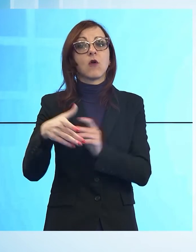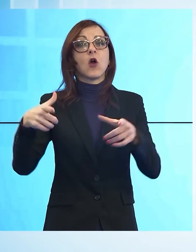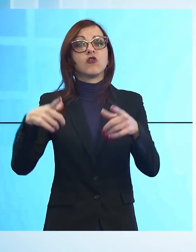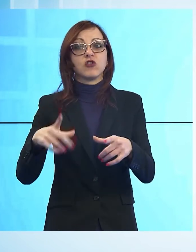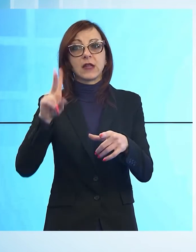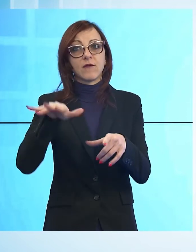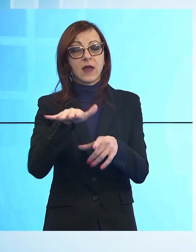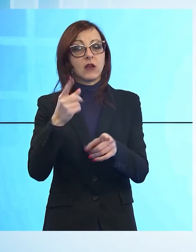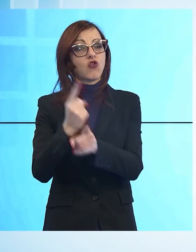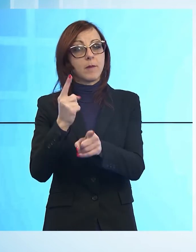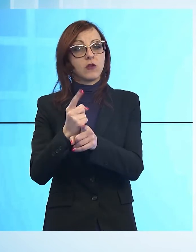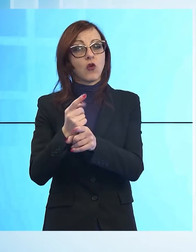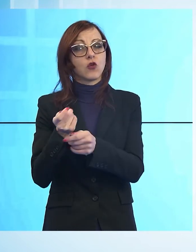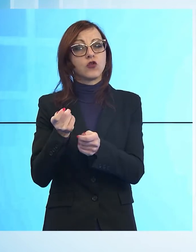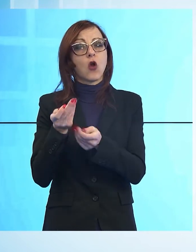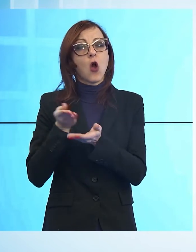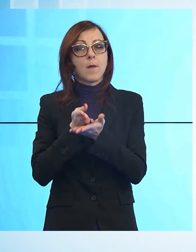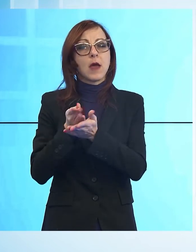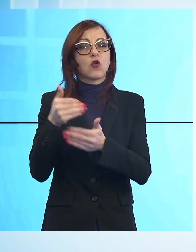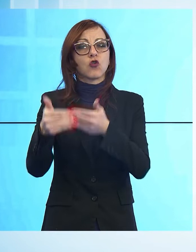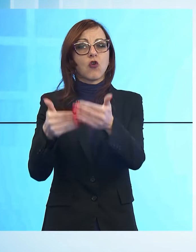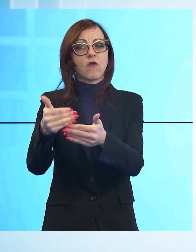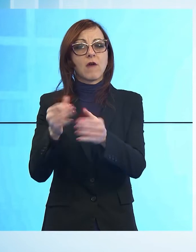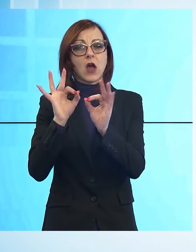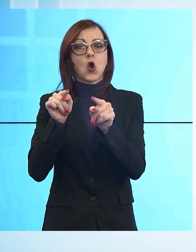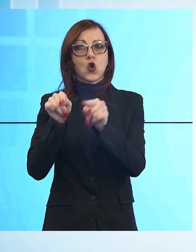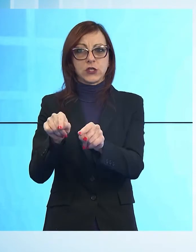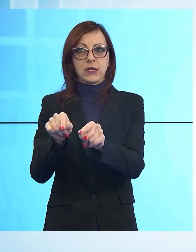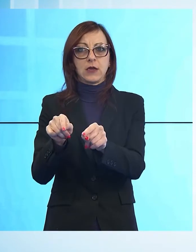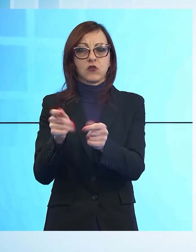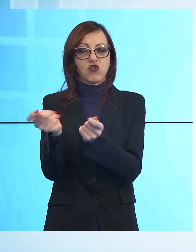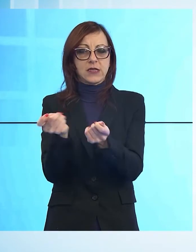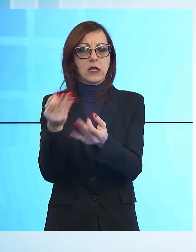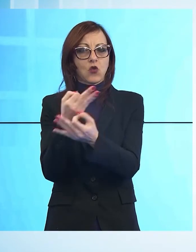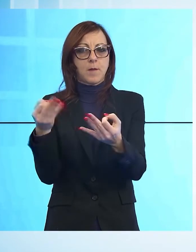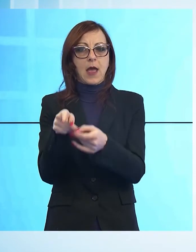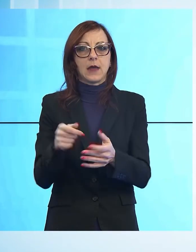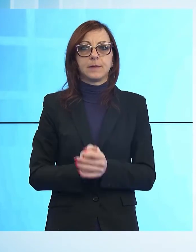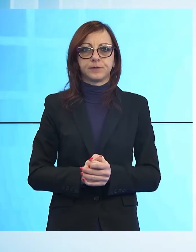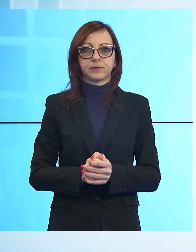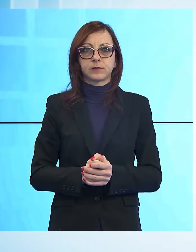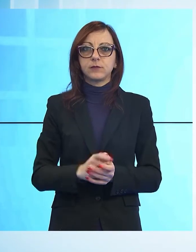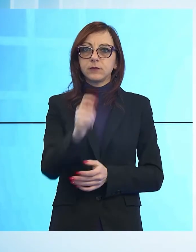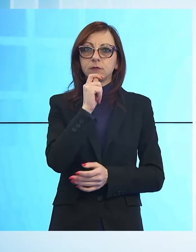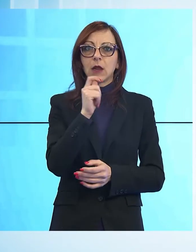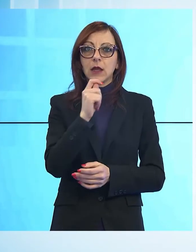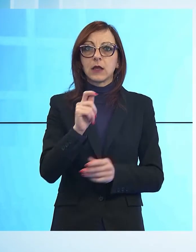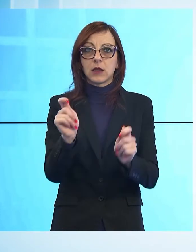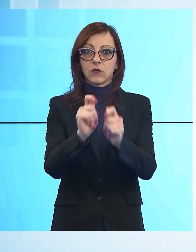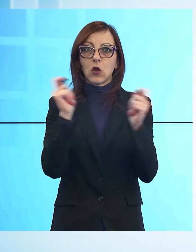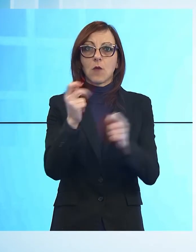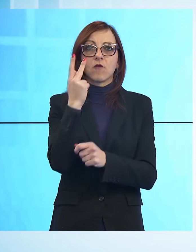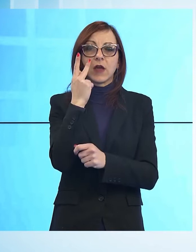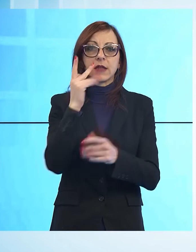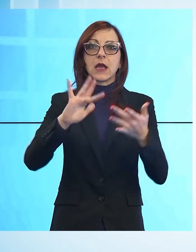percorso che lui ha gestito bene fino ad oggi. L'intervista integrale a Marcucci la potete trovare sul sito noitv